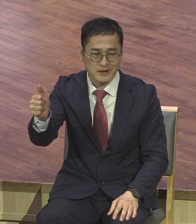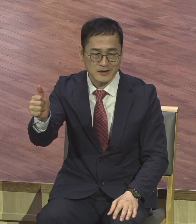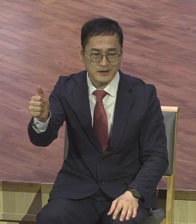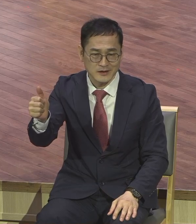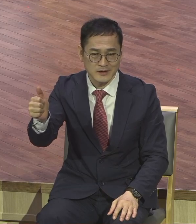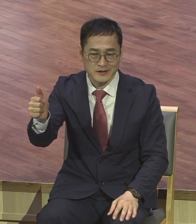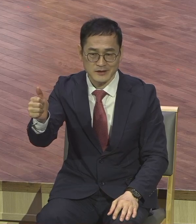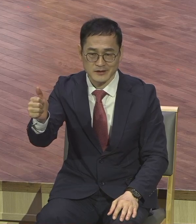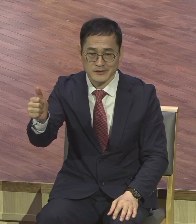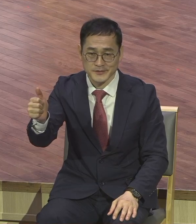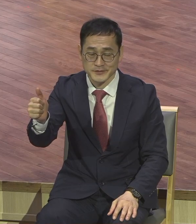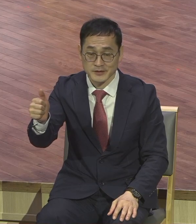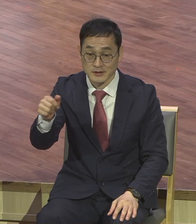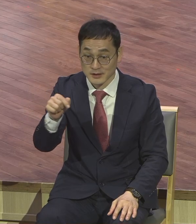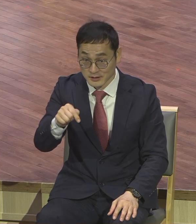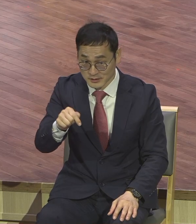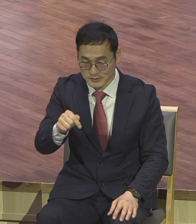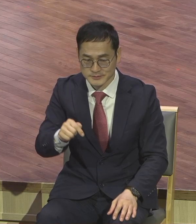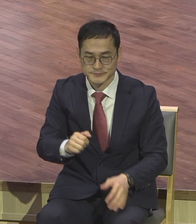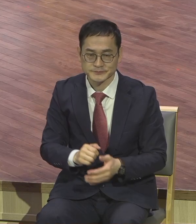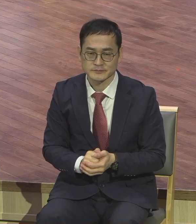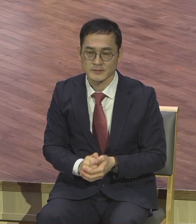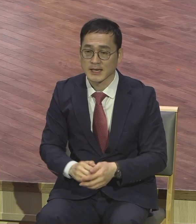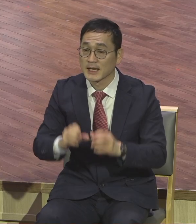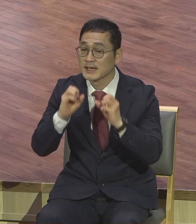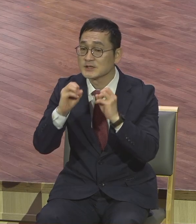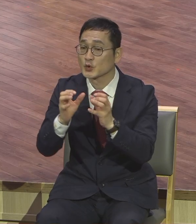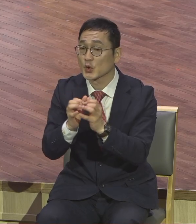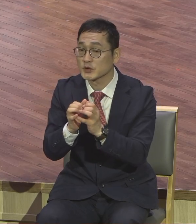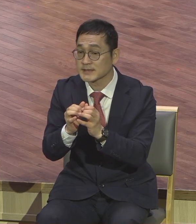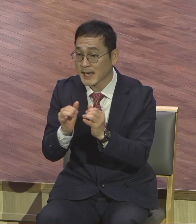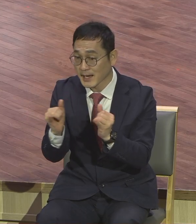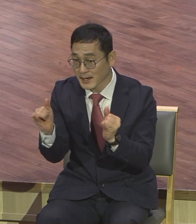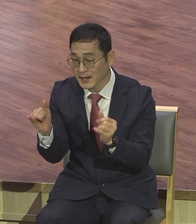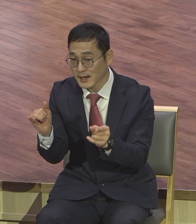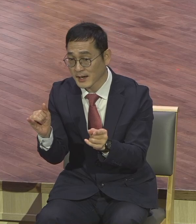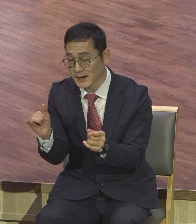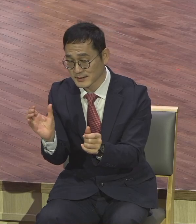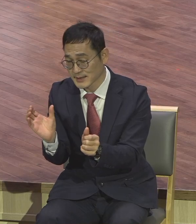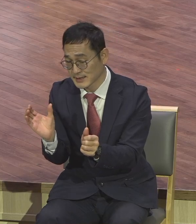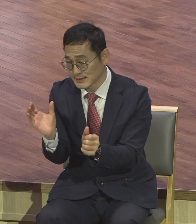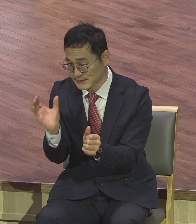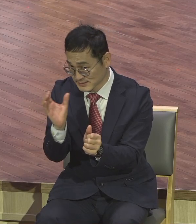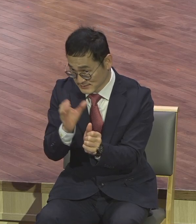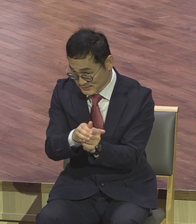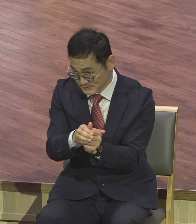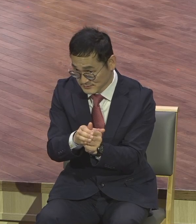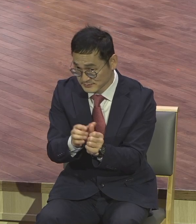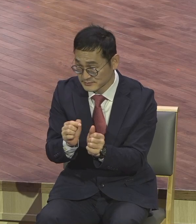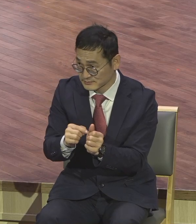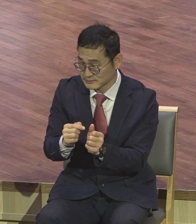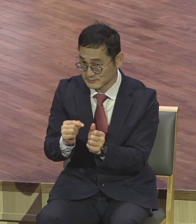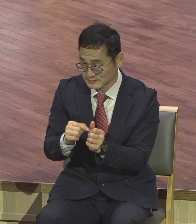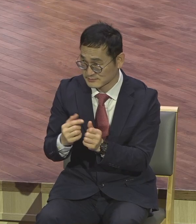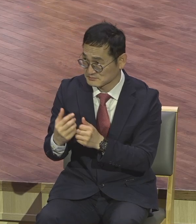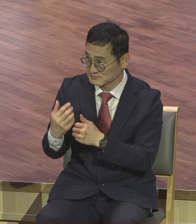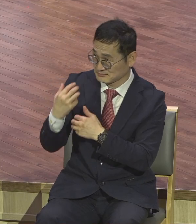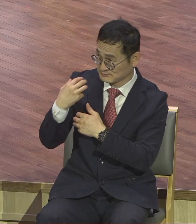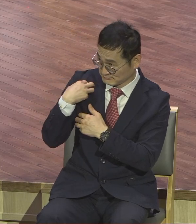선교사의 사명을 일심 전심 지속으로 감당해 나가는 사람을